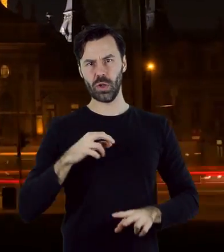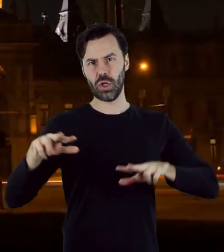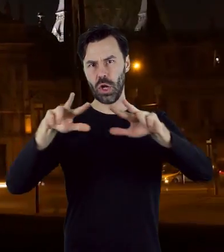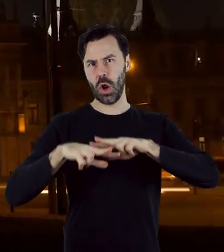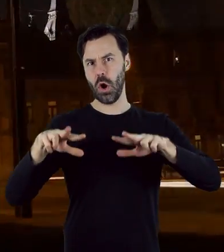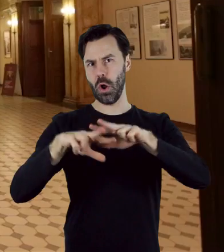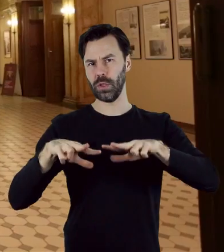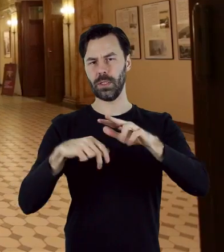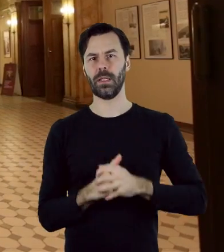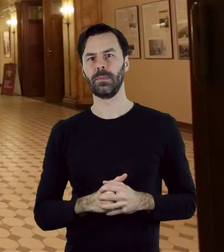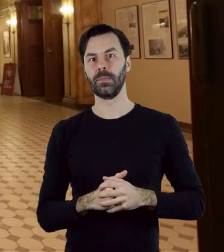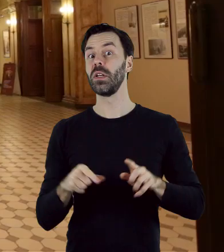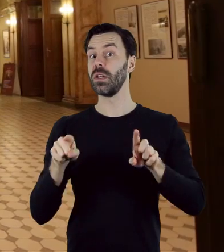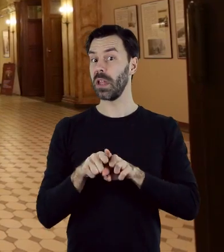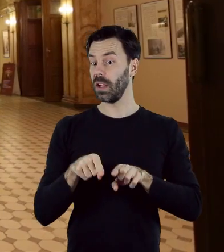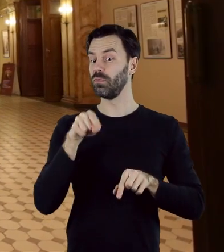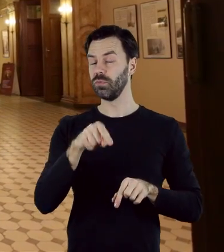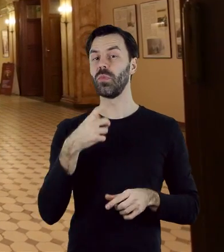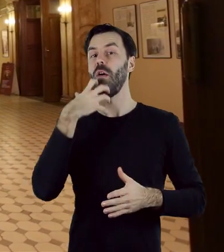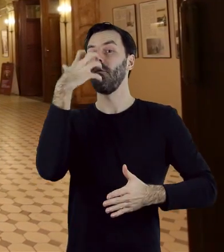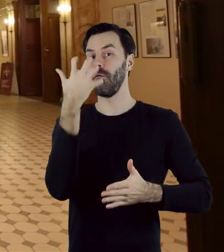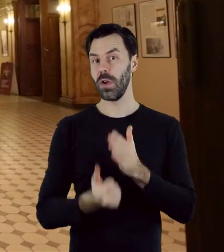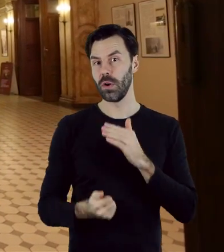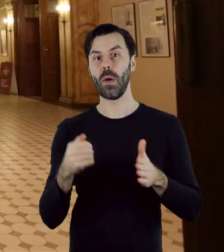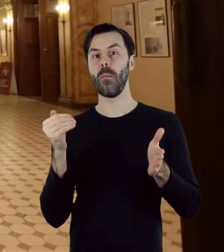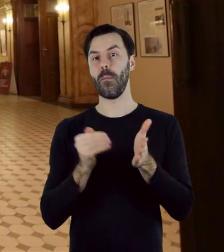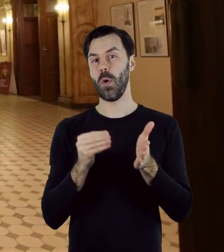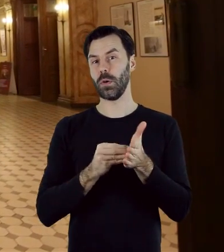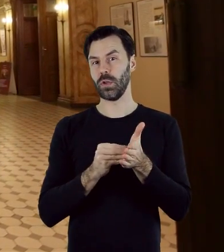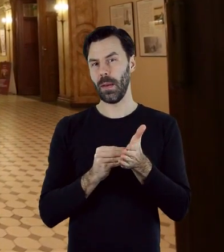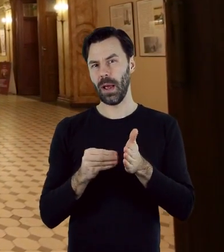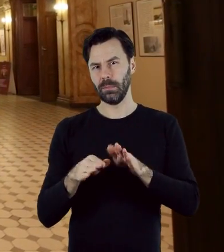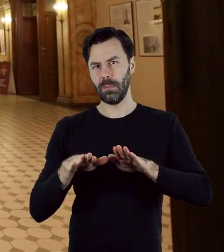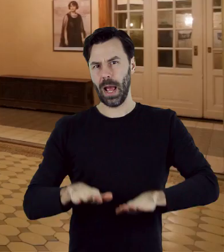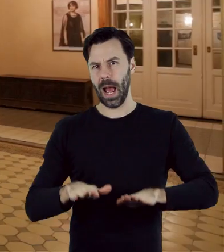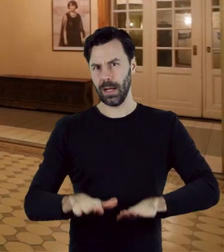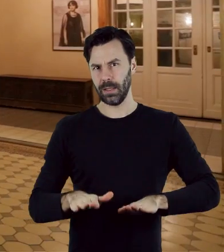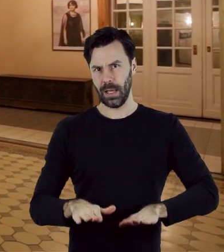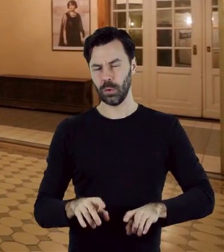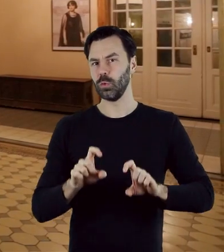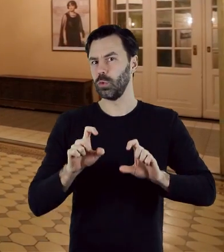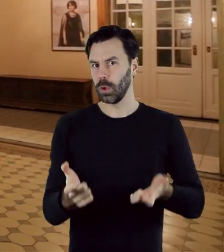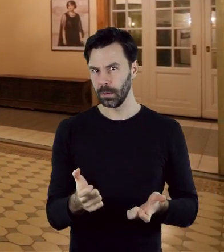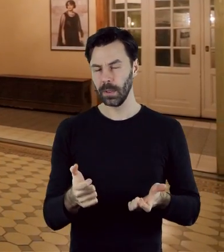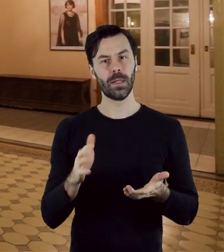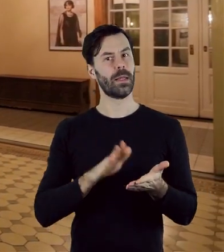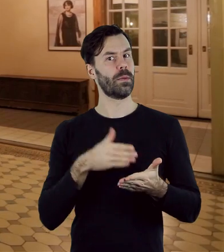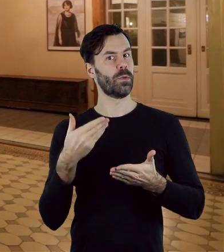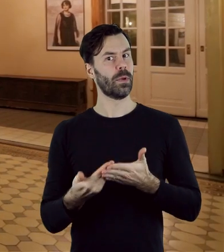ale także wykorzystanie jej do bardziej praktycznych funkcji. Pełniły je przede wszystkim pomieszczenia